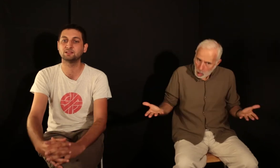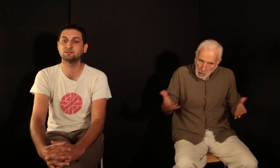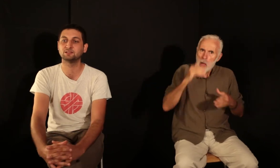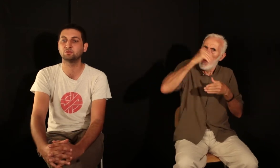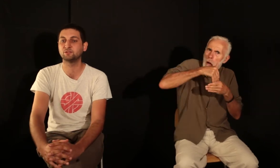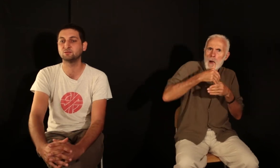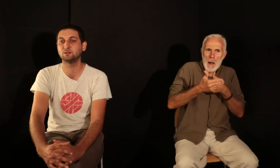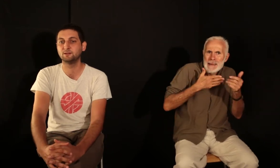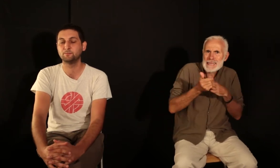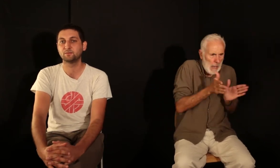cette profession.